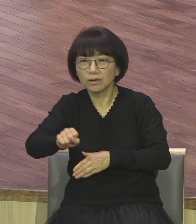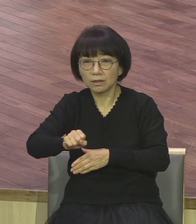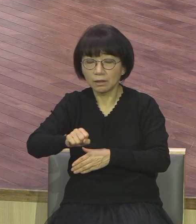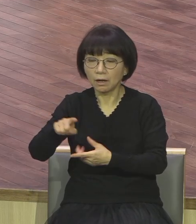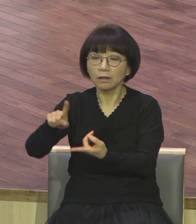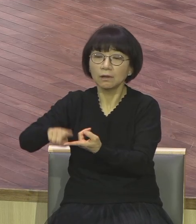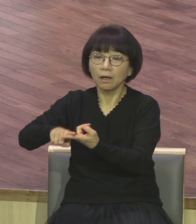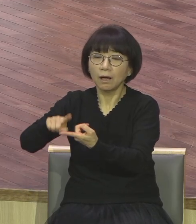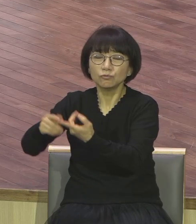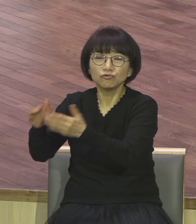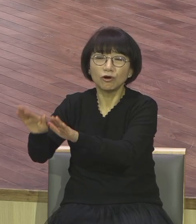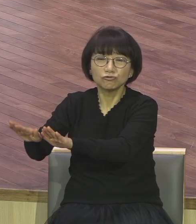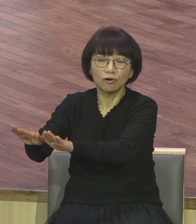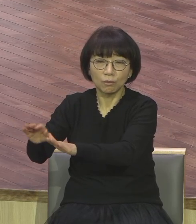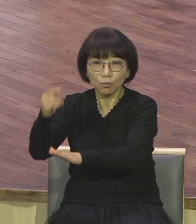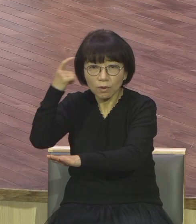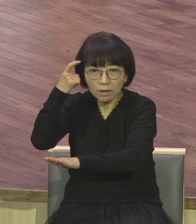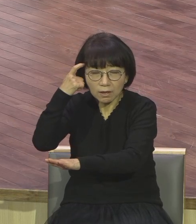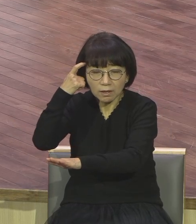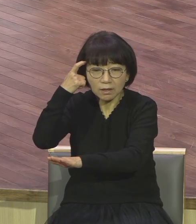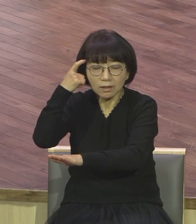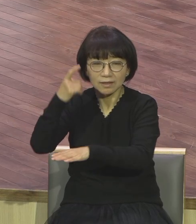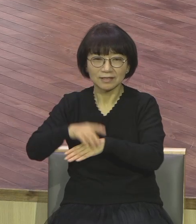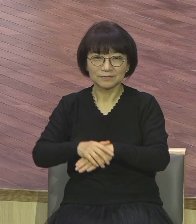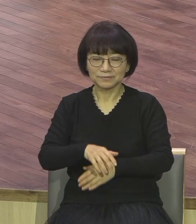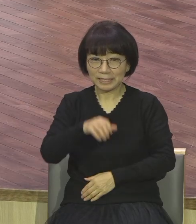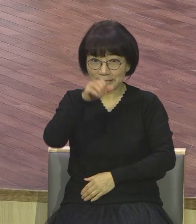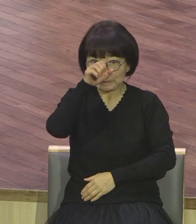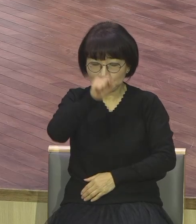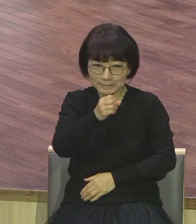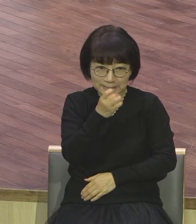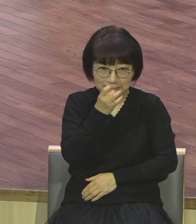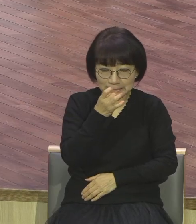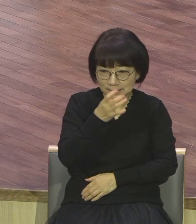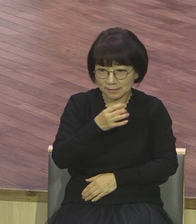알곡과 가라지가 공존하게 허락하시는 데는 이유가 있어요